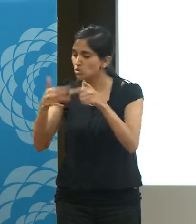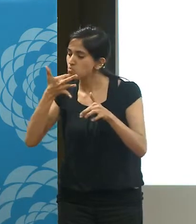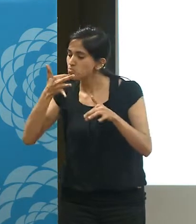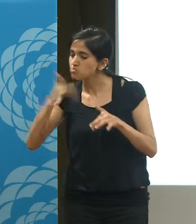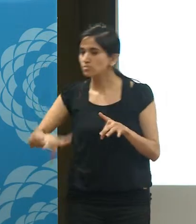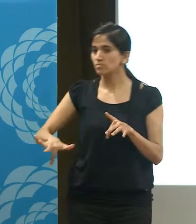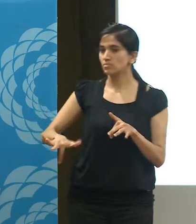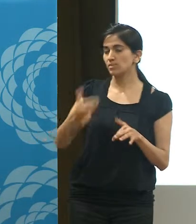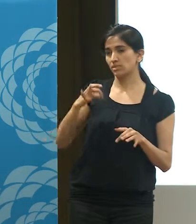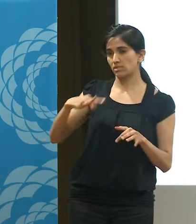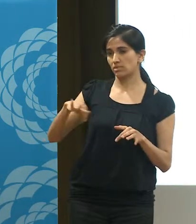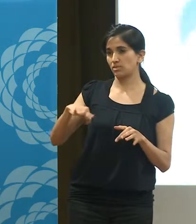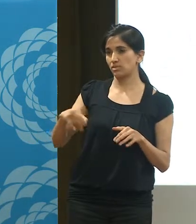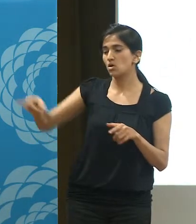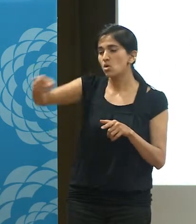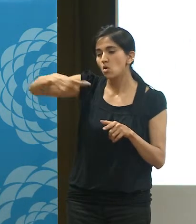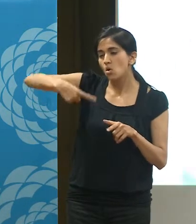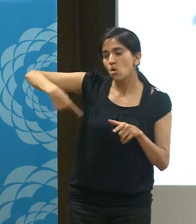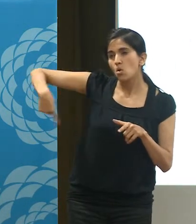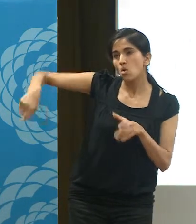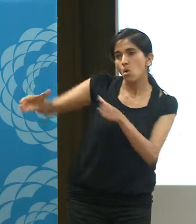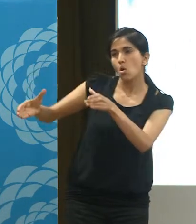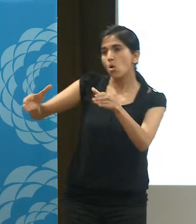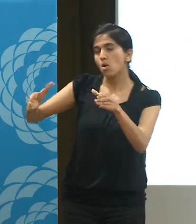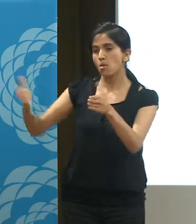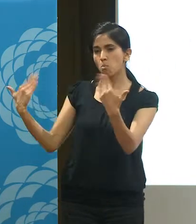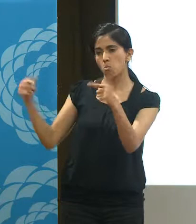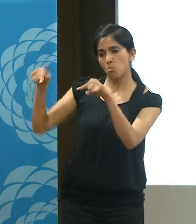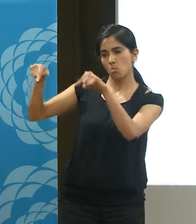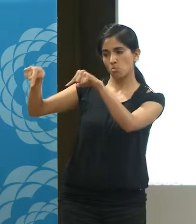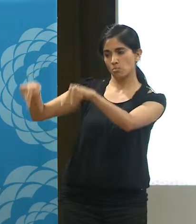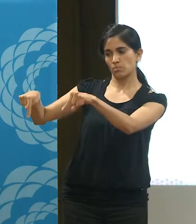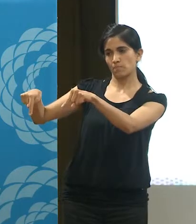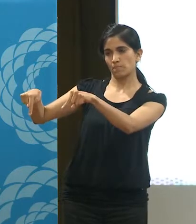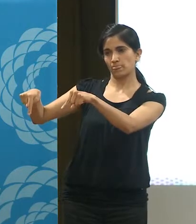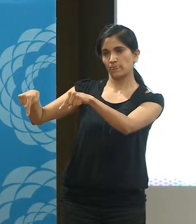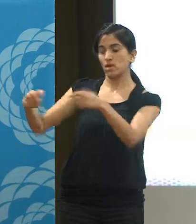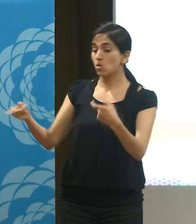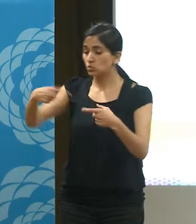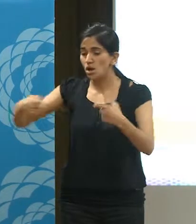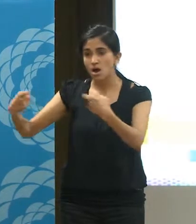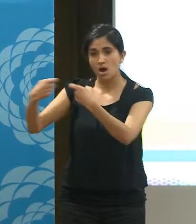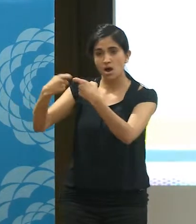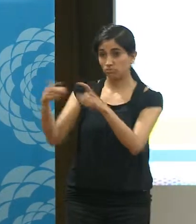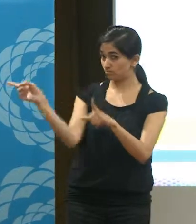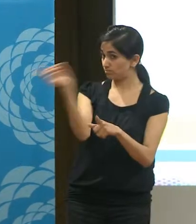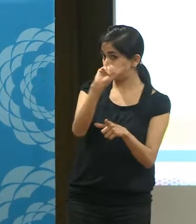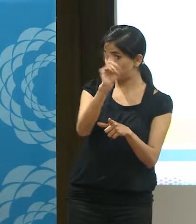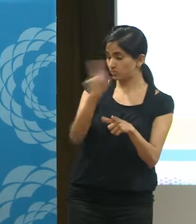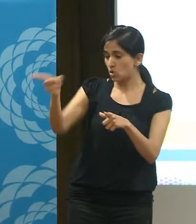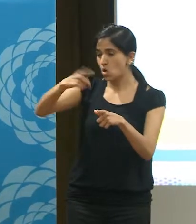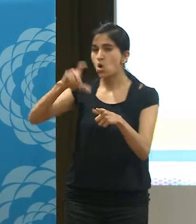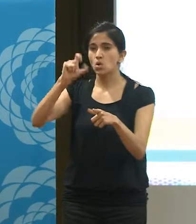Nosotros somos un medio comunitario, somos una organización popular, no somos una asociación civil, no somos una